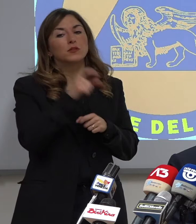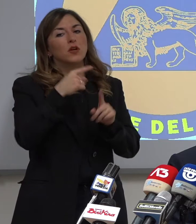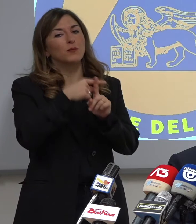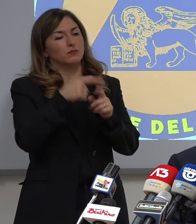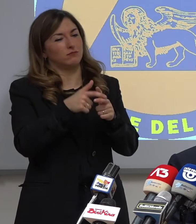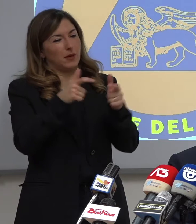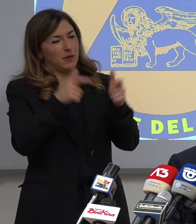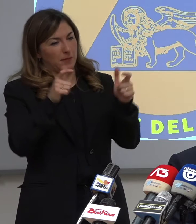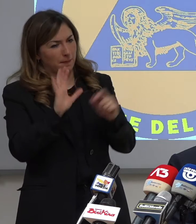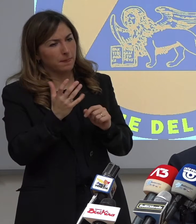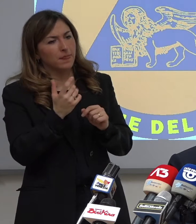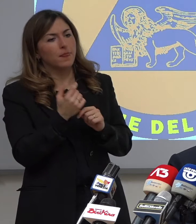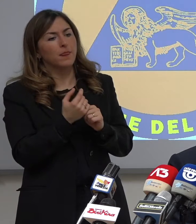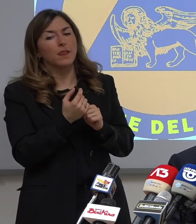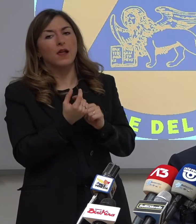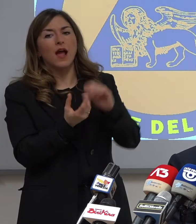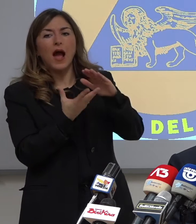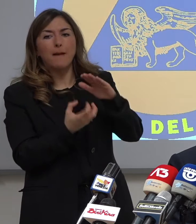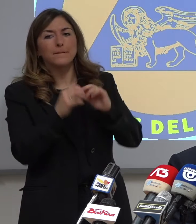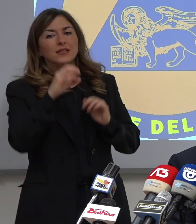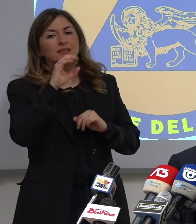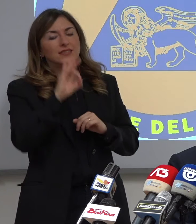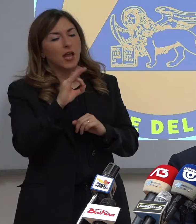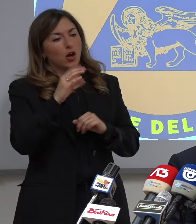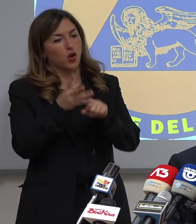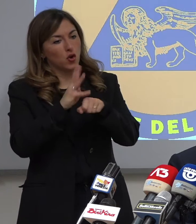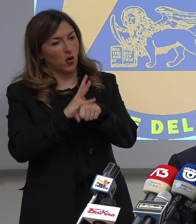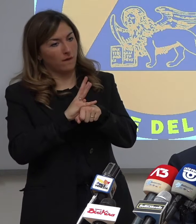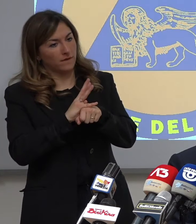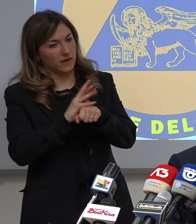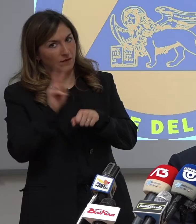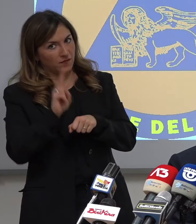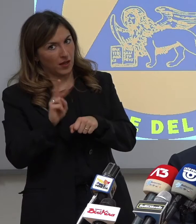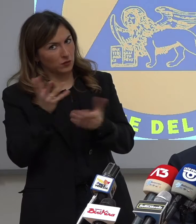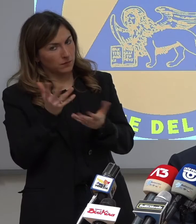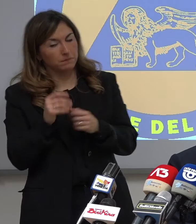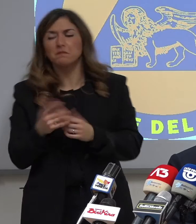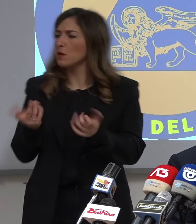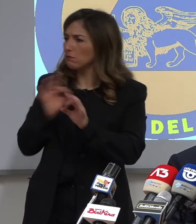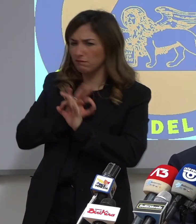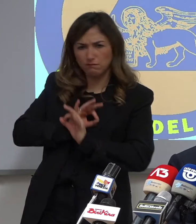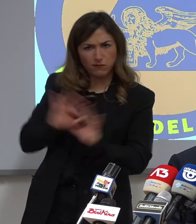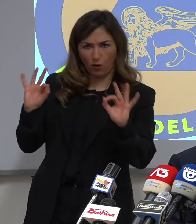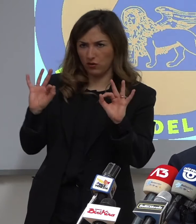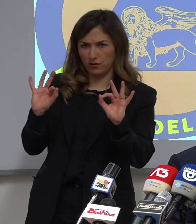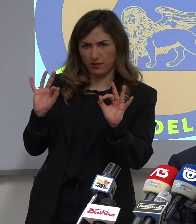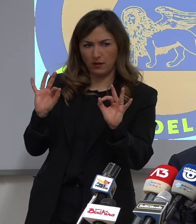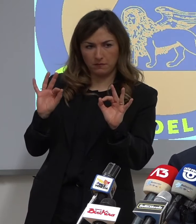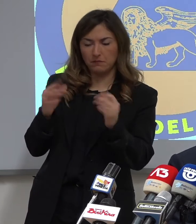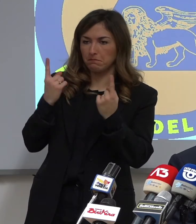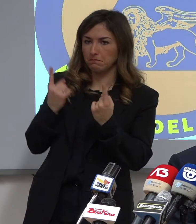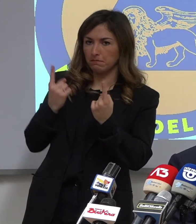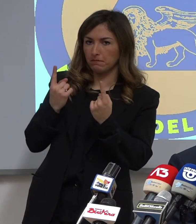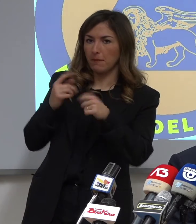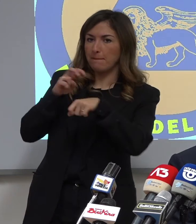E' l'ultima tappa per l'avvio della app Zero Covid Veneto. È prontissima, stiamo attendendo la chiusura di un incontro